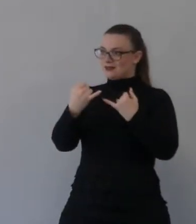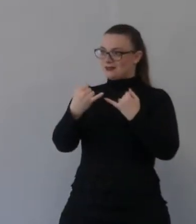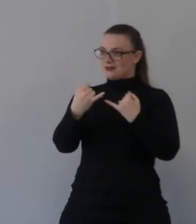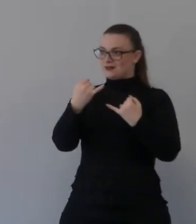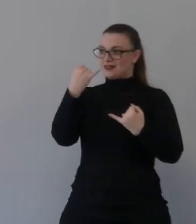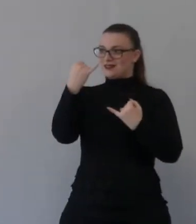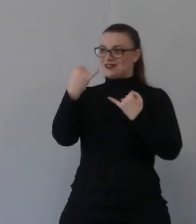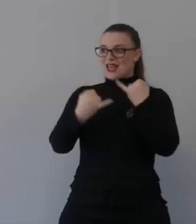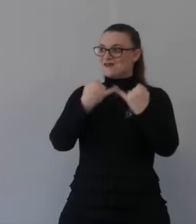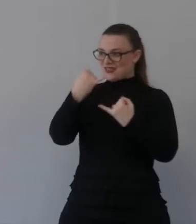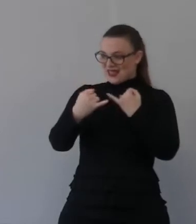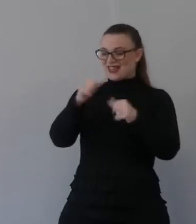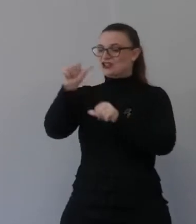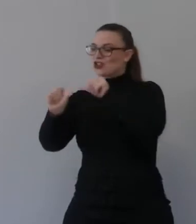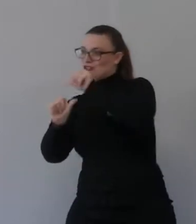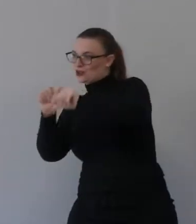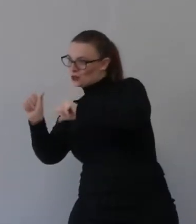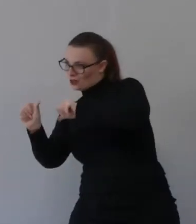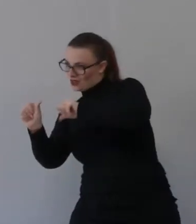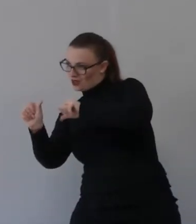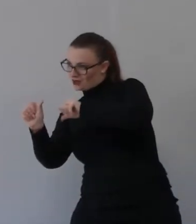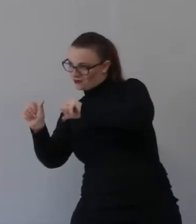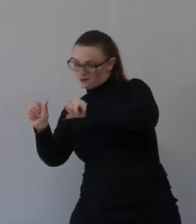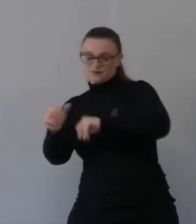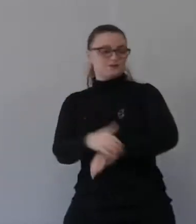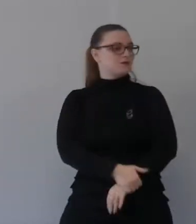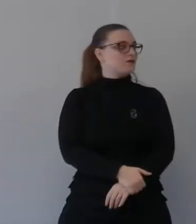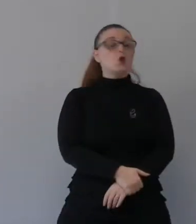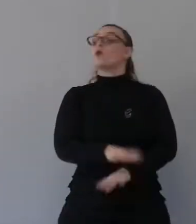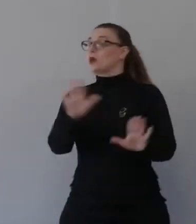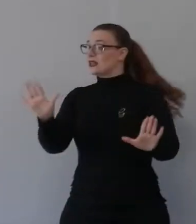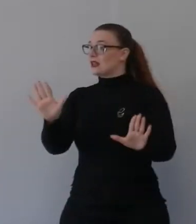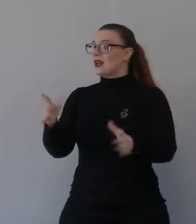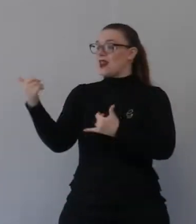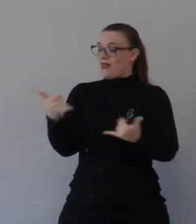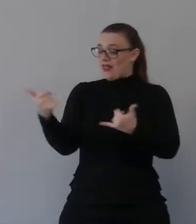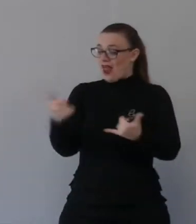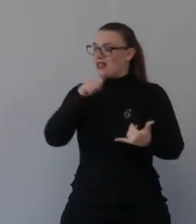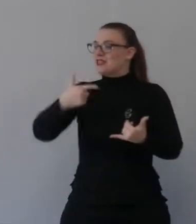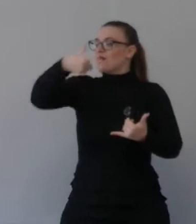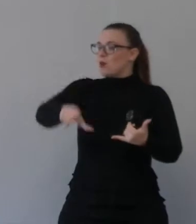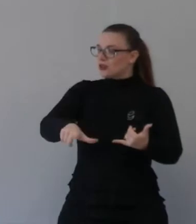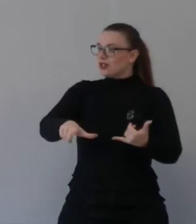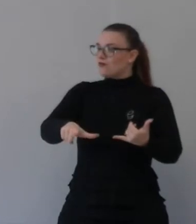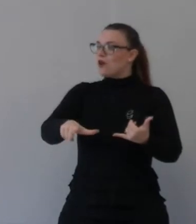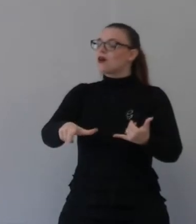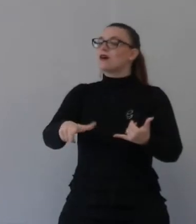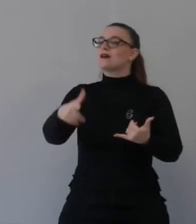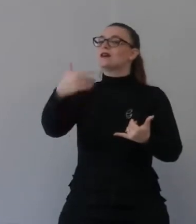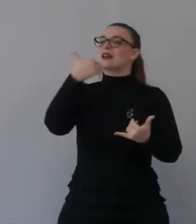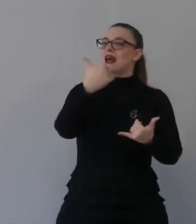si è fermato. Il Natale celebra quella virgola. Il Natale celebra quella virgola.